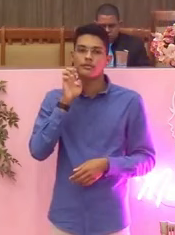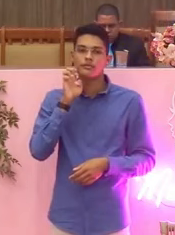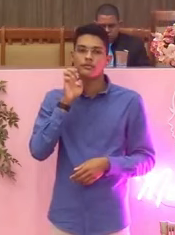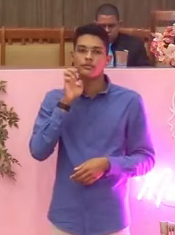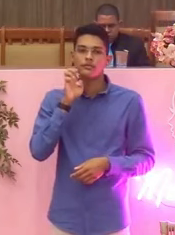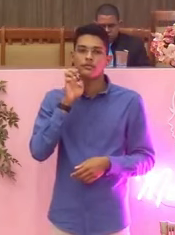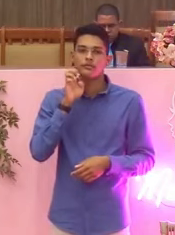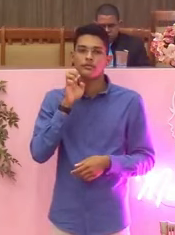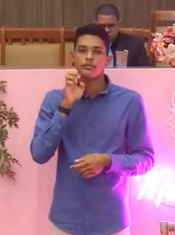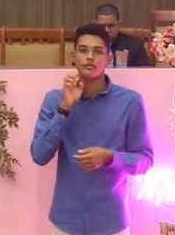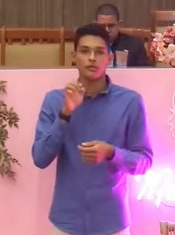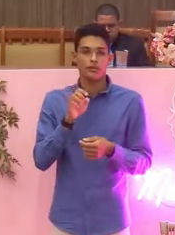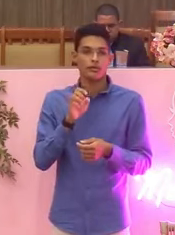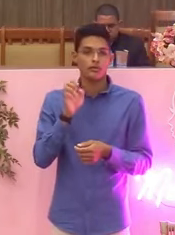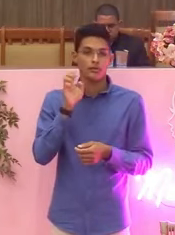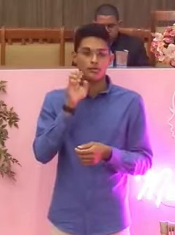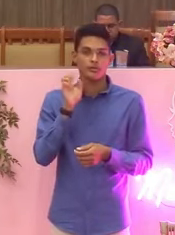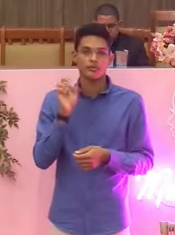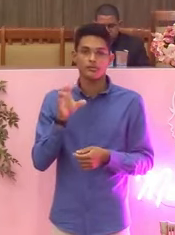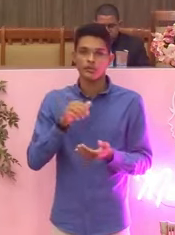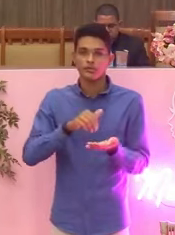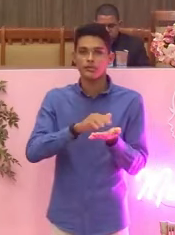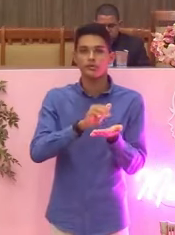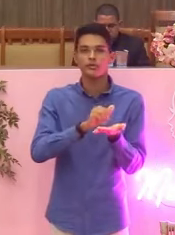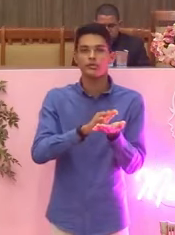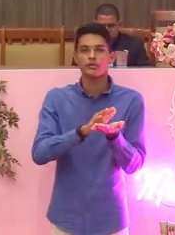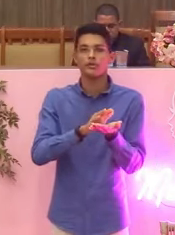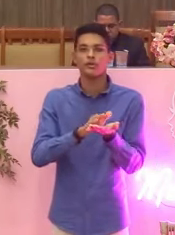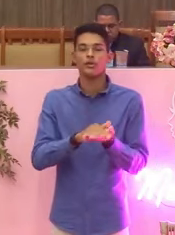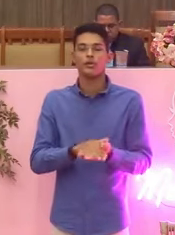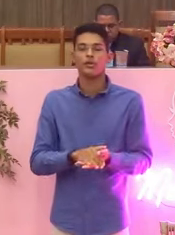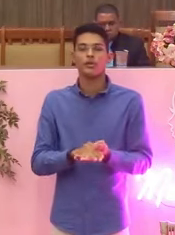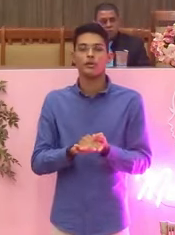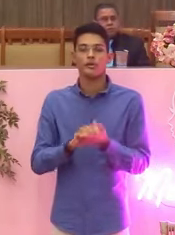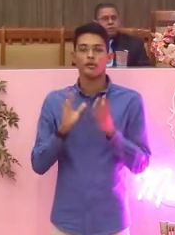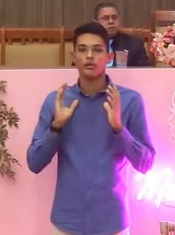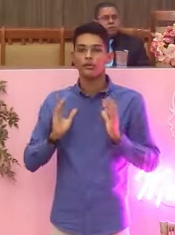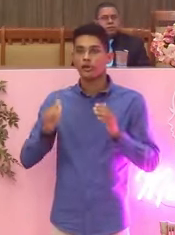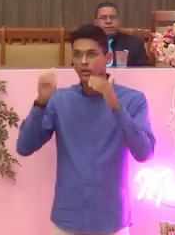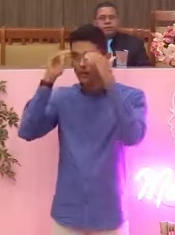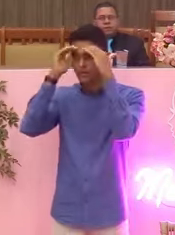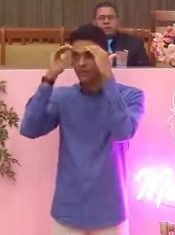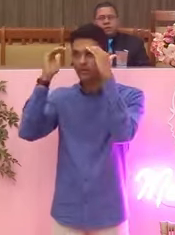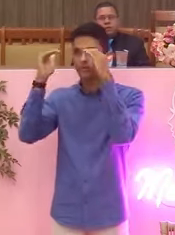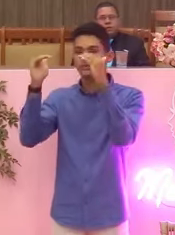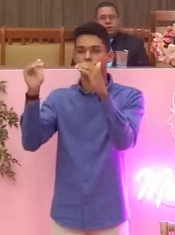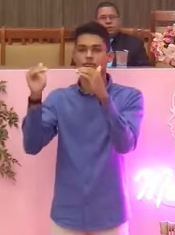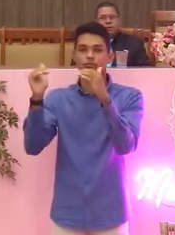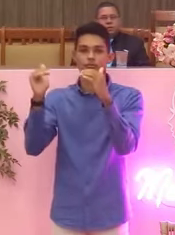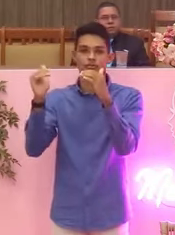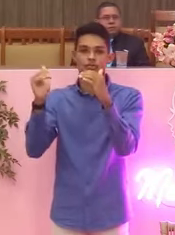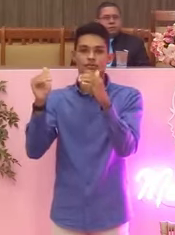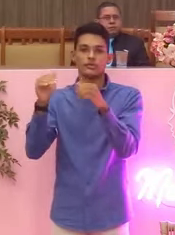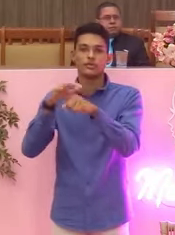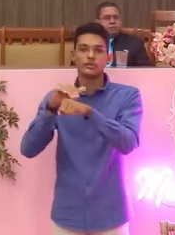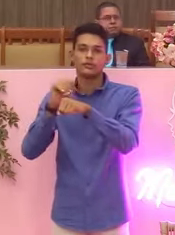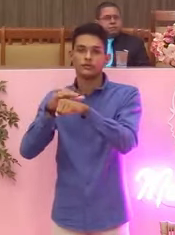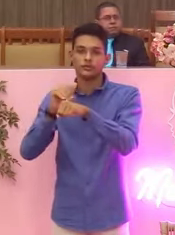não foi Deus O comportamento, a ação daquele casal Chamou a maldição para si